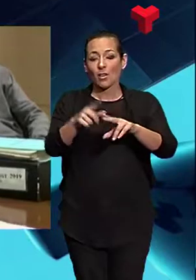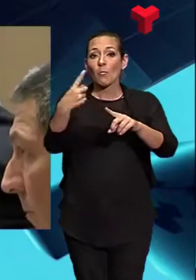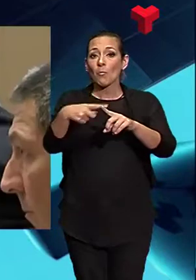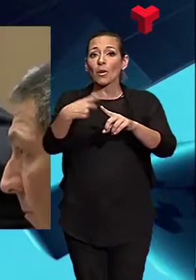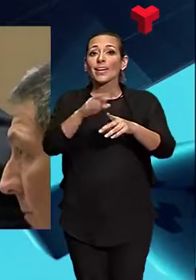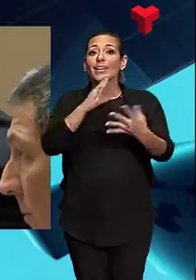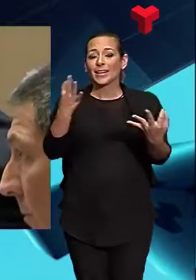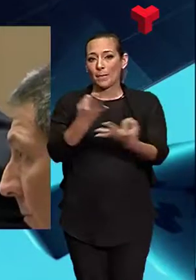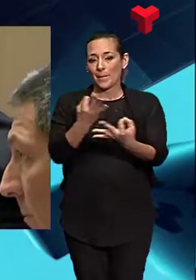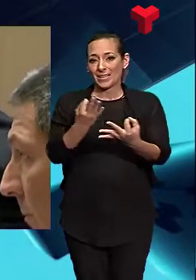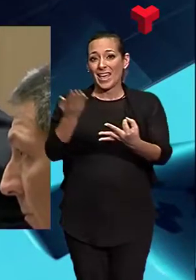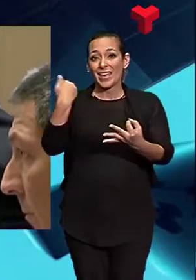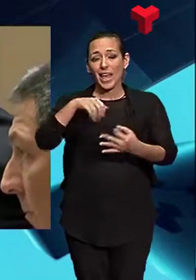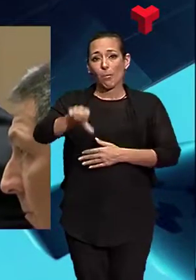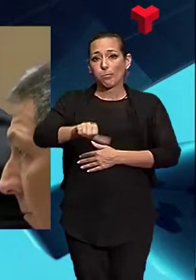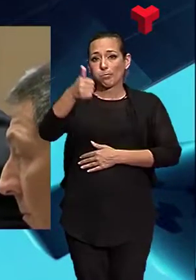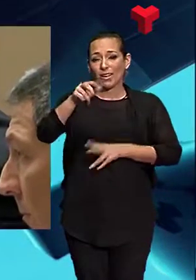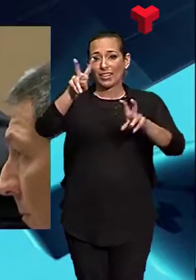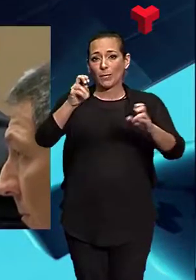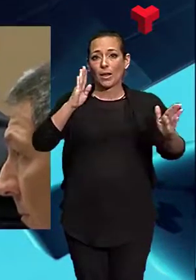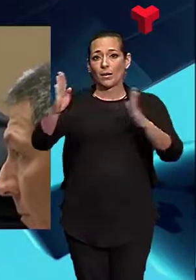govern i haver aprovat el seu pla de mandat.